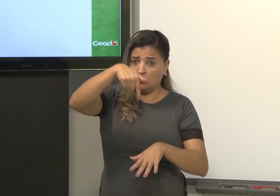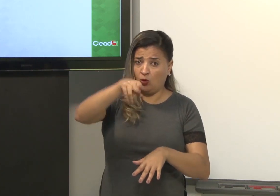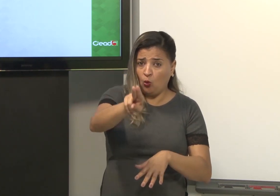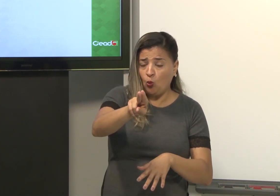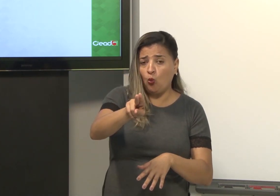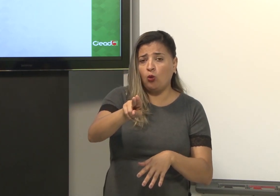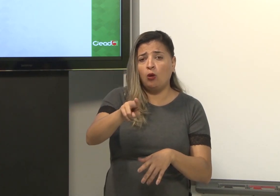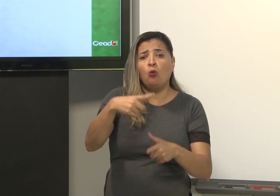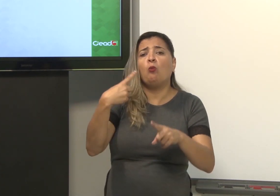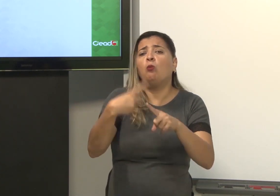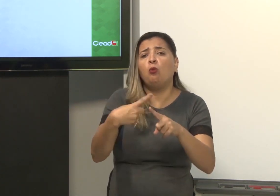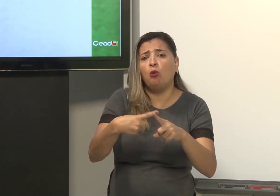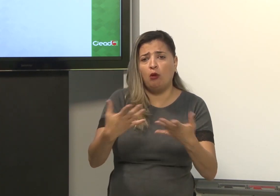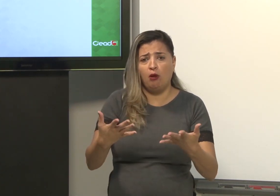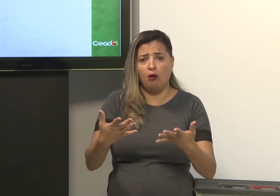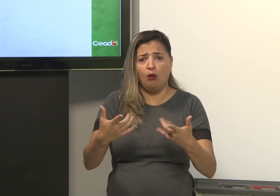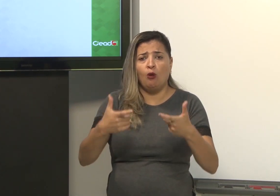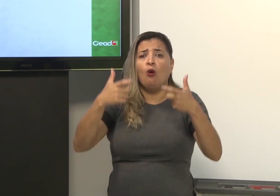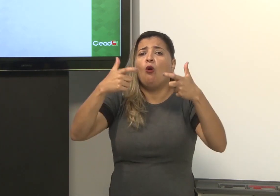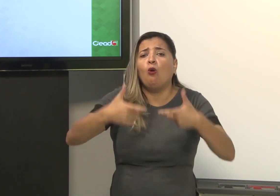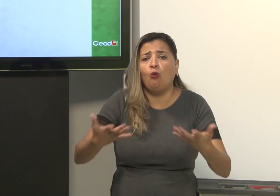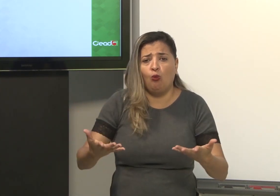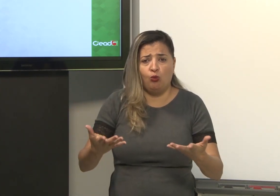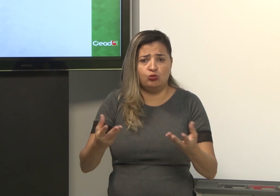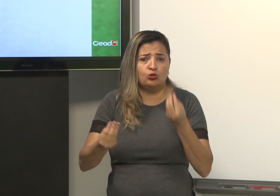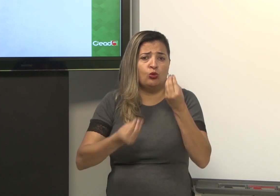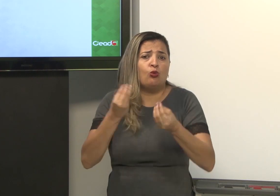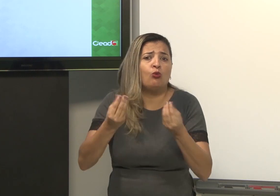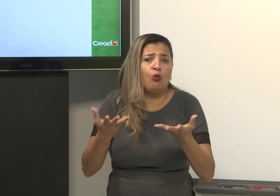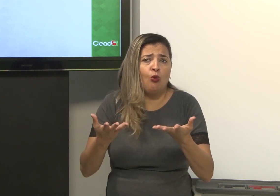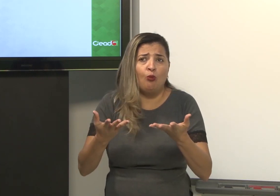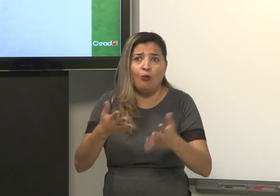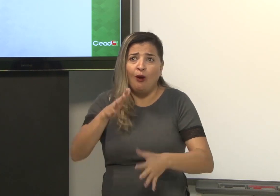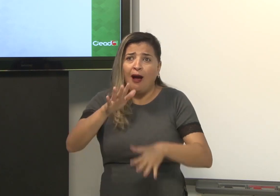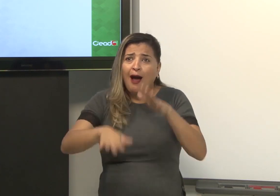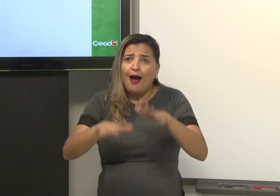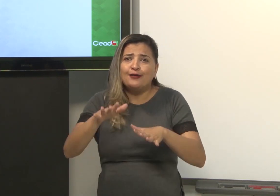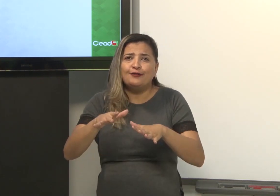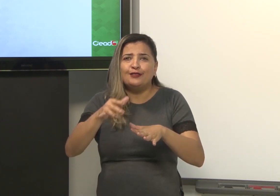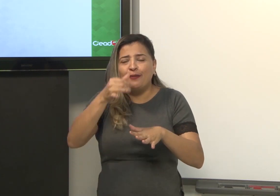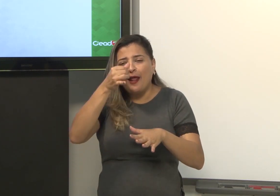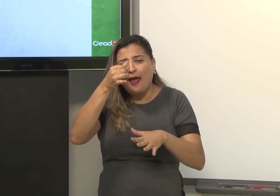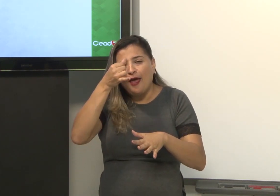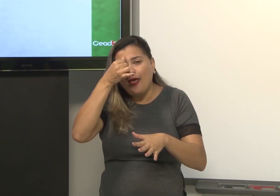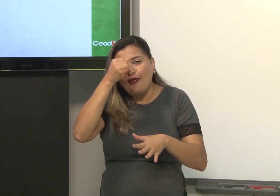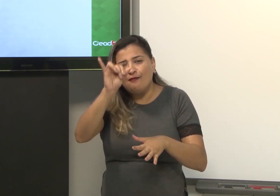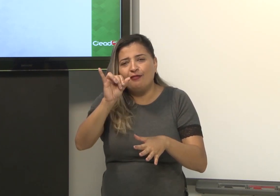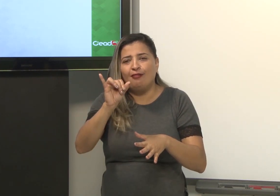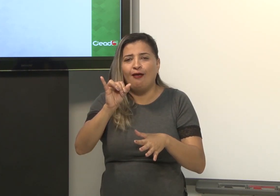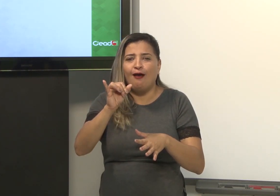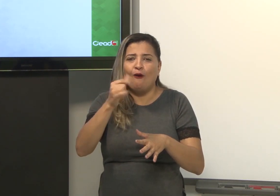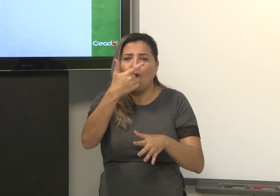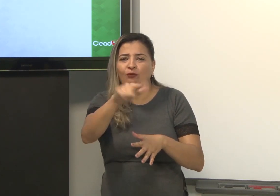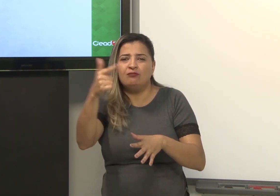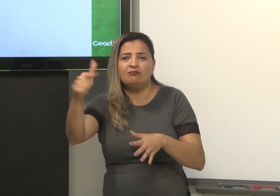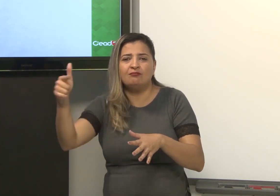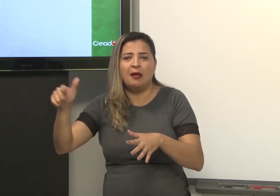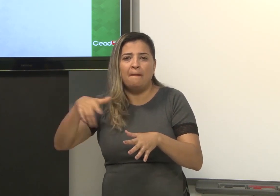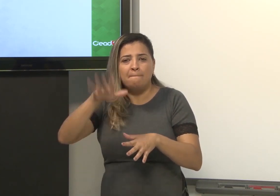se usa, às vezes se usa o QU numa pergunta, onde, quando, como. Mas deve-se evitar